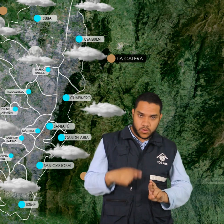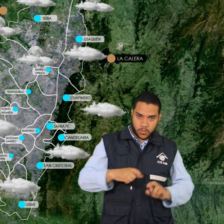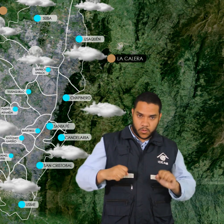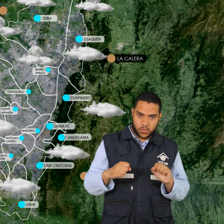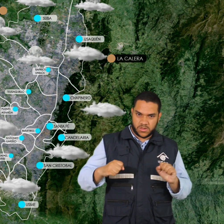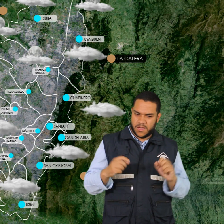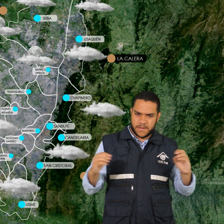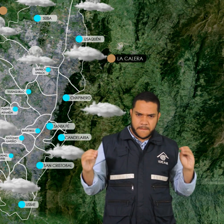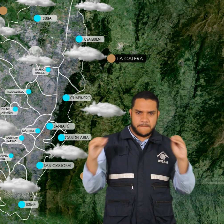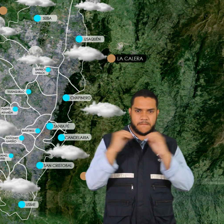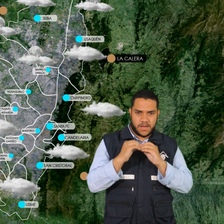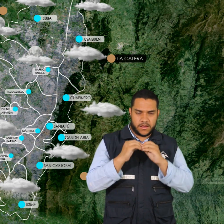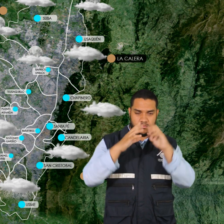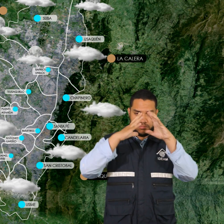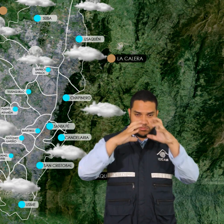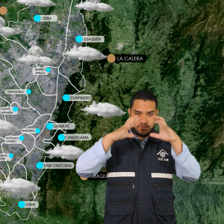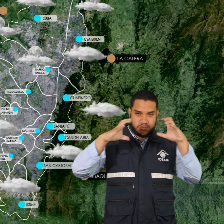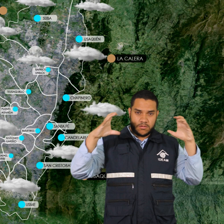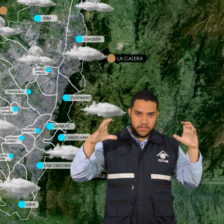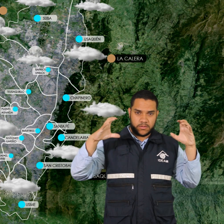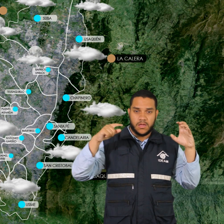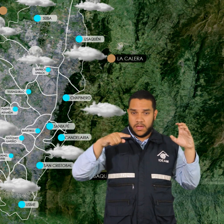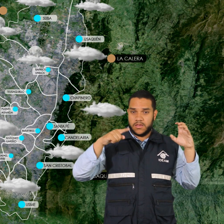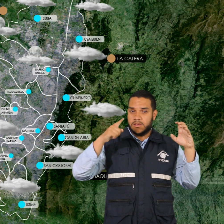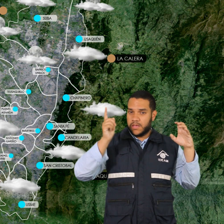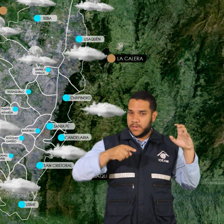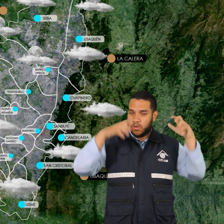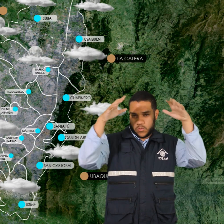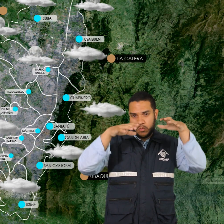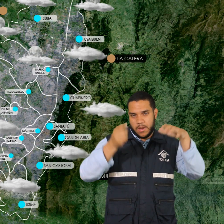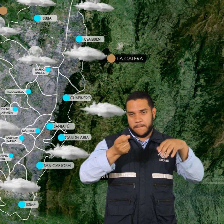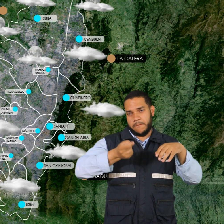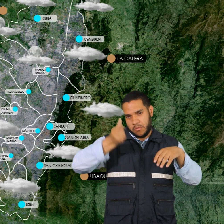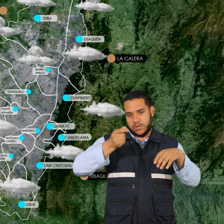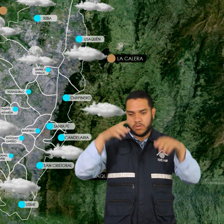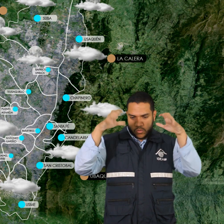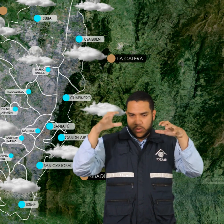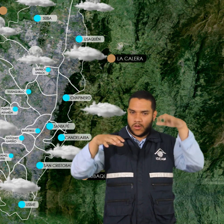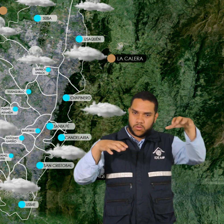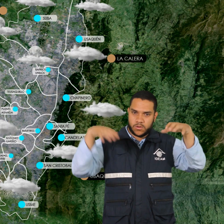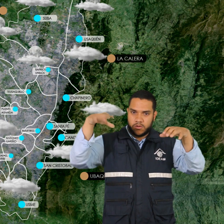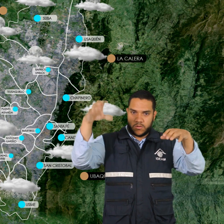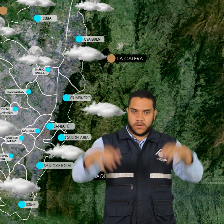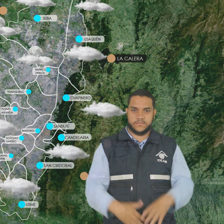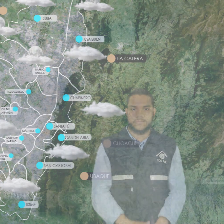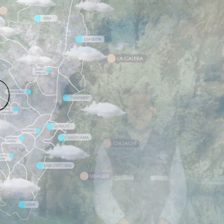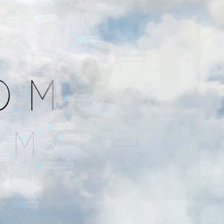de Bogotá donde se prevé un incremento significativo la nociedad y donde no se descartan lluvias ligeras y sectorizadas.